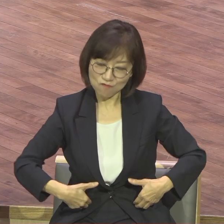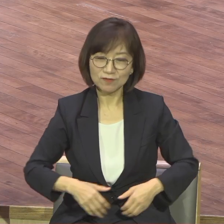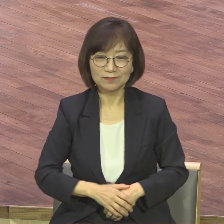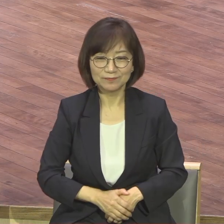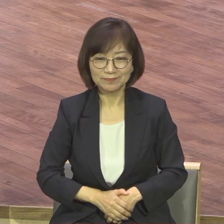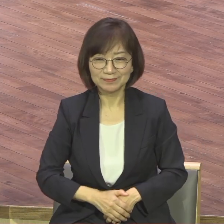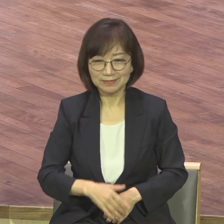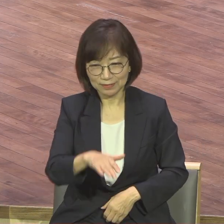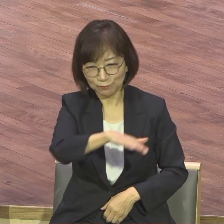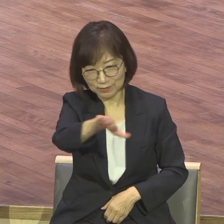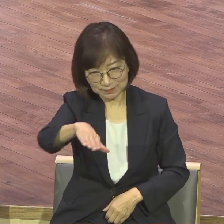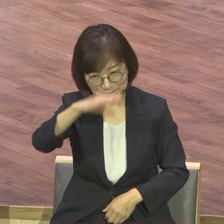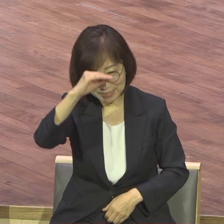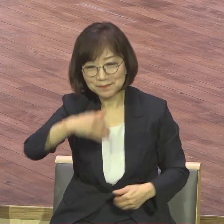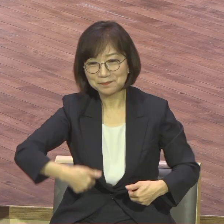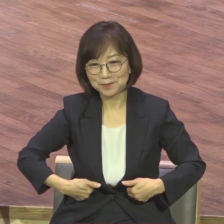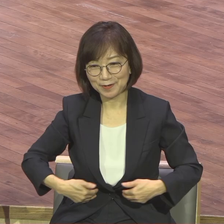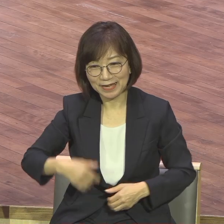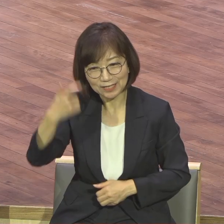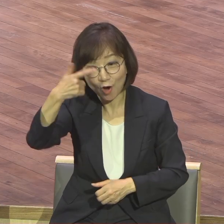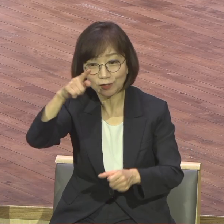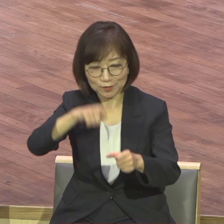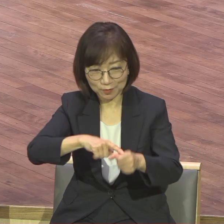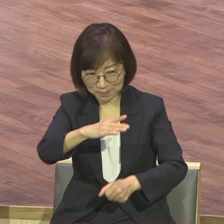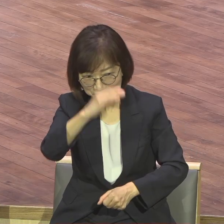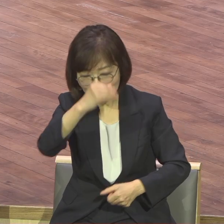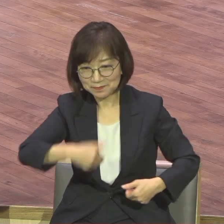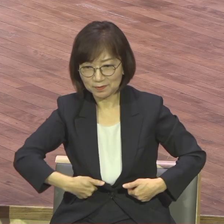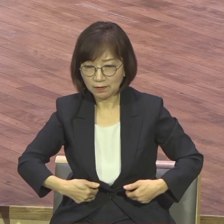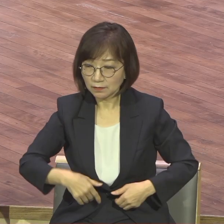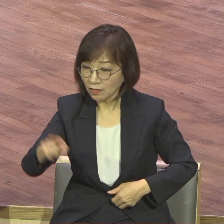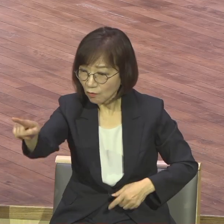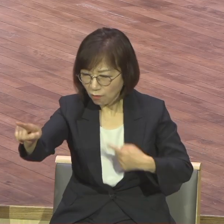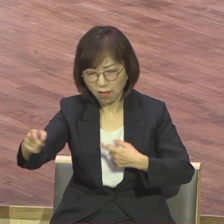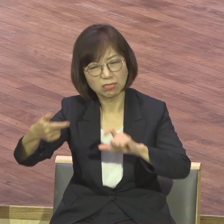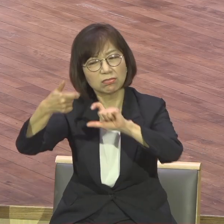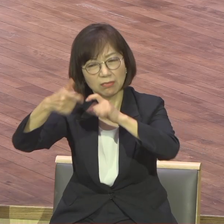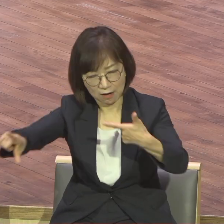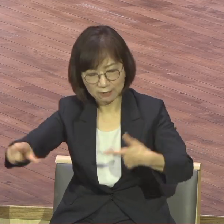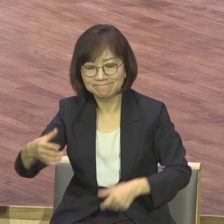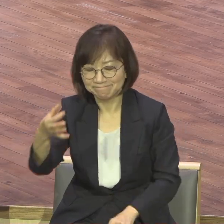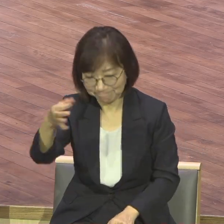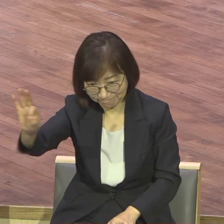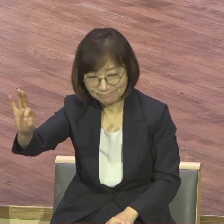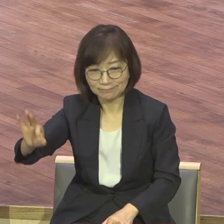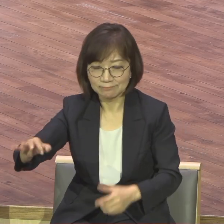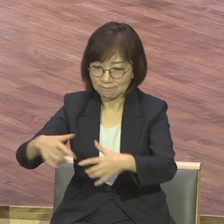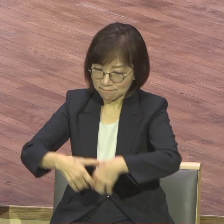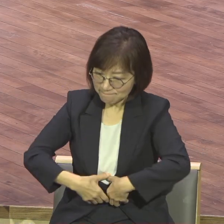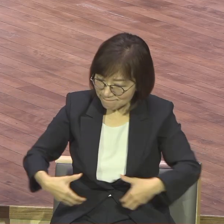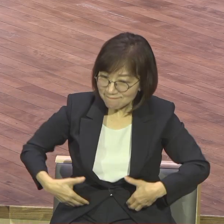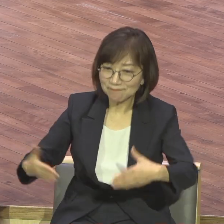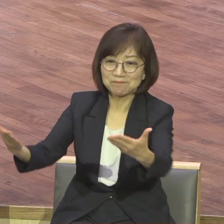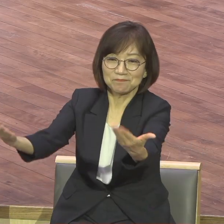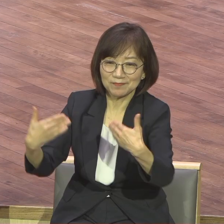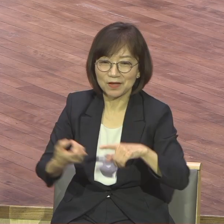영적이 큰 자가 되기 바랍니다 서로 다름을 인정하고 온뉴스를 이루는 삶을 살아야 된다